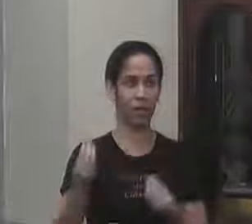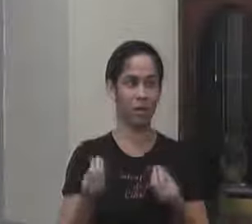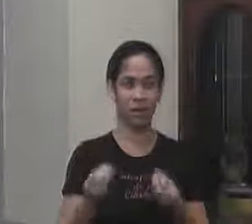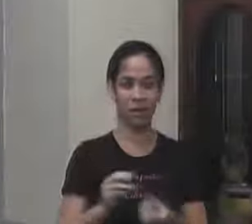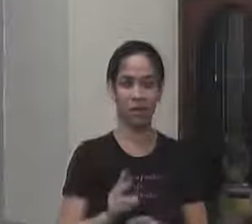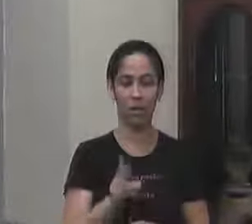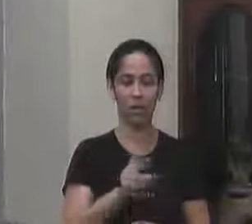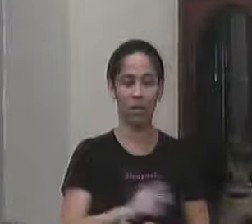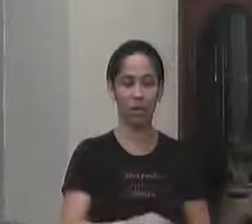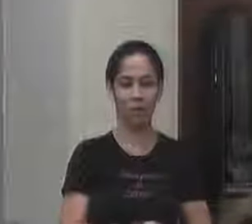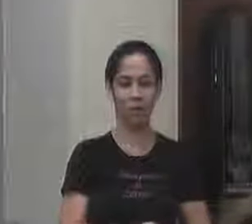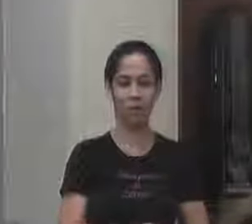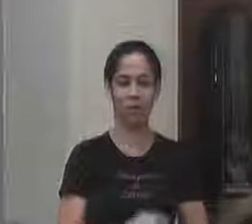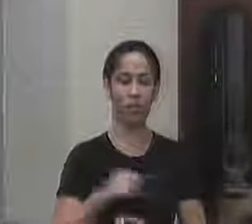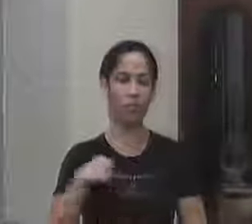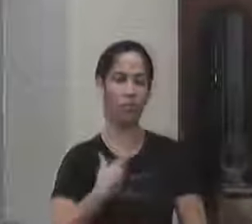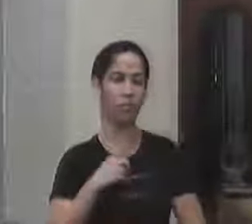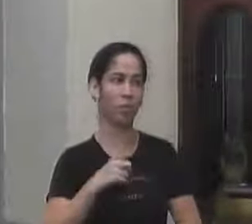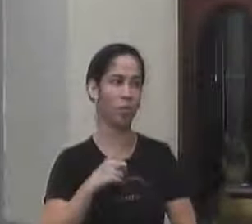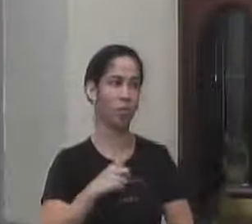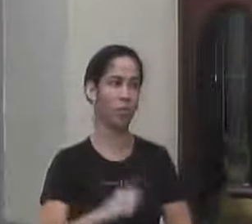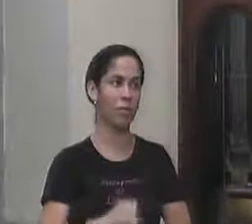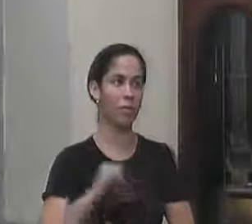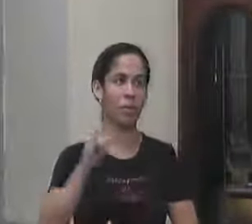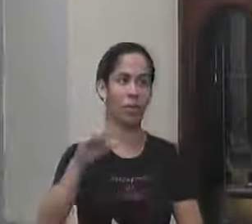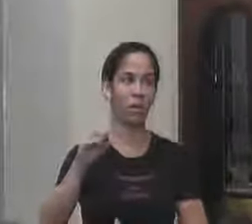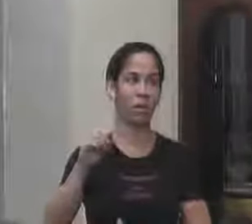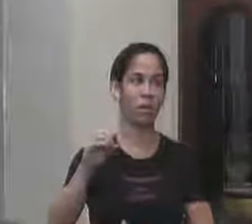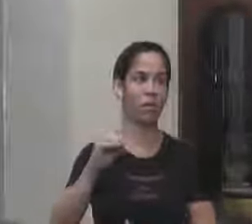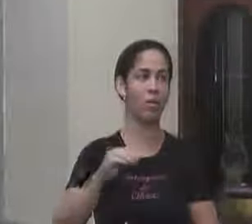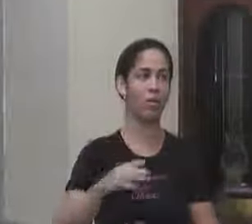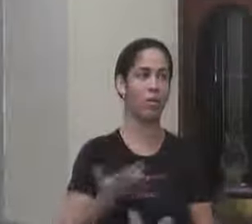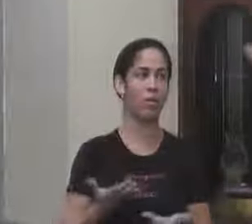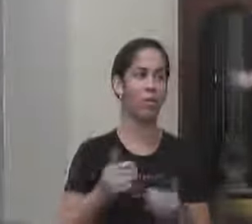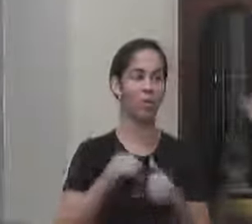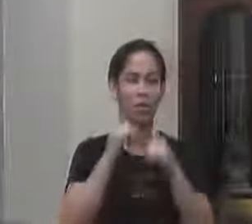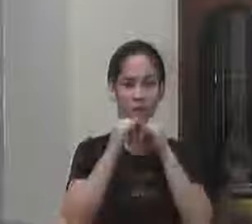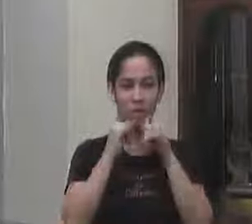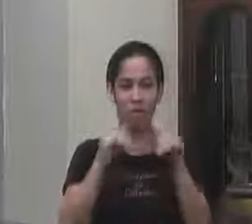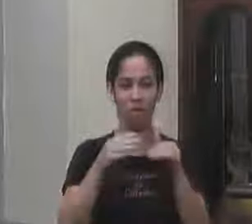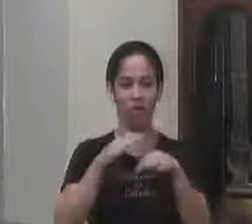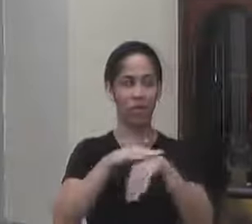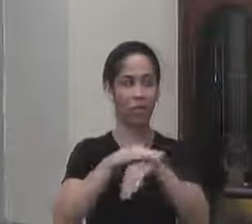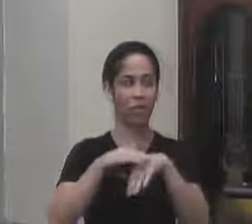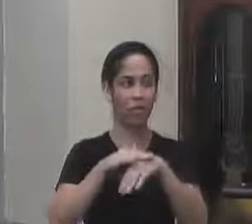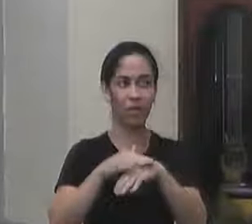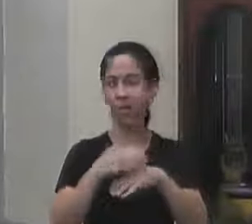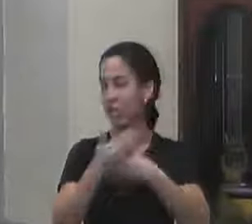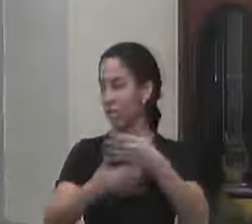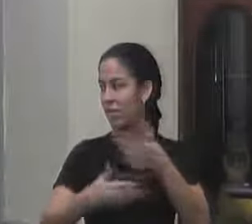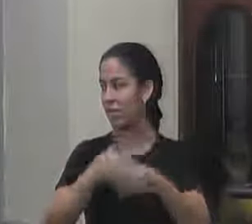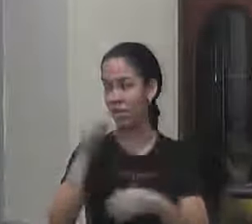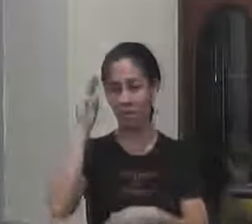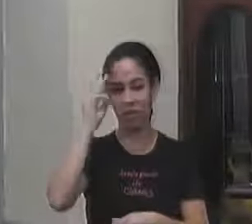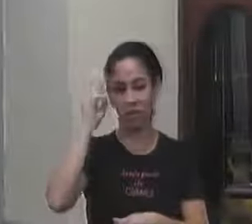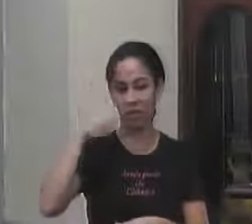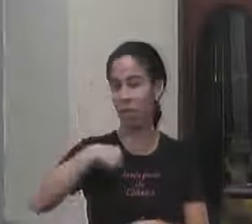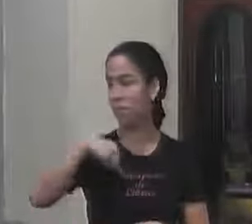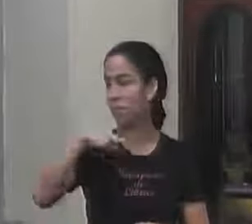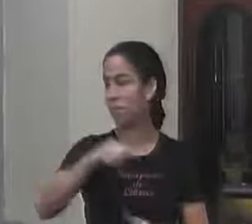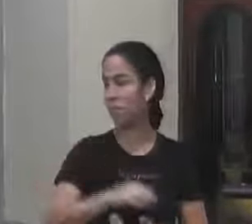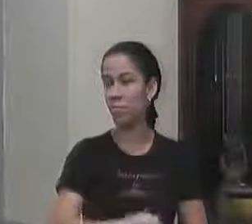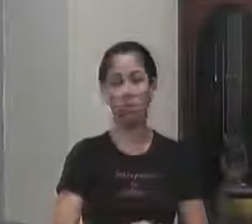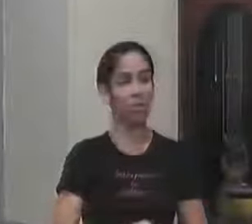continuidade então a gente tem a Izu está lá ela hoje veio se desabafar comigo então a terça-feira está agendado para eu ir lá